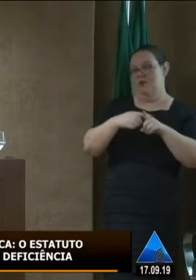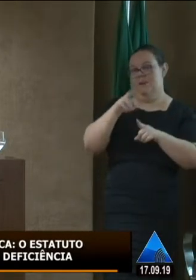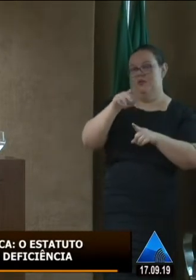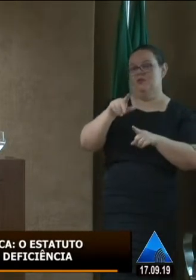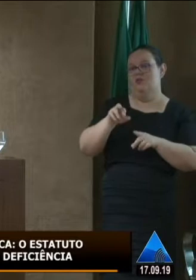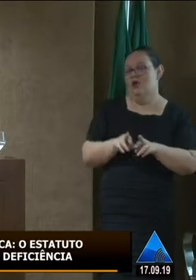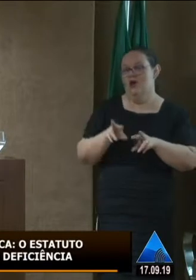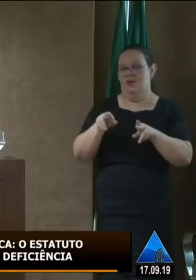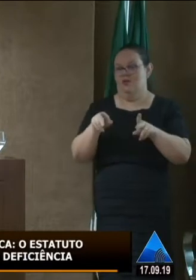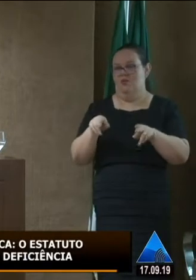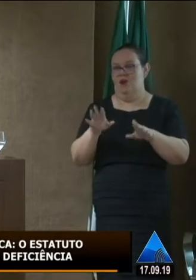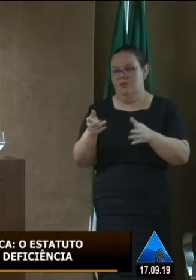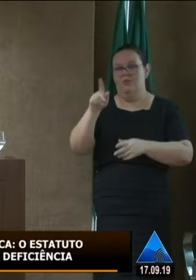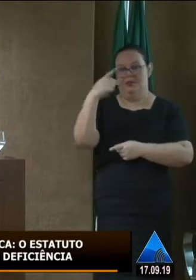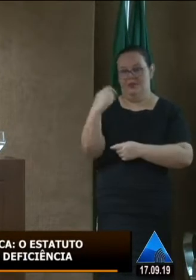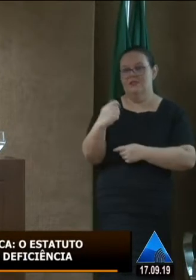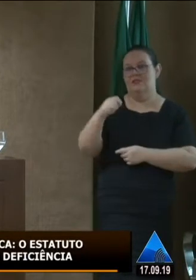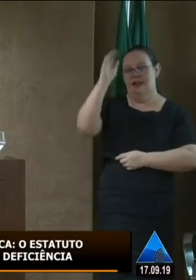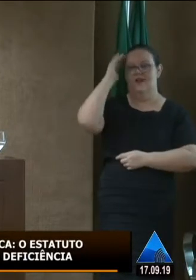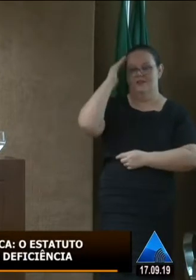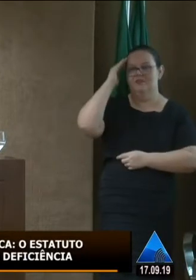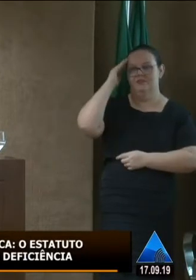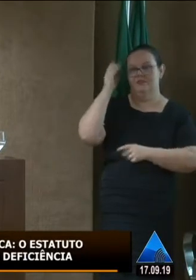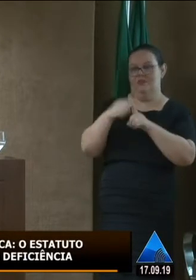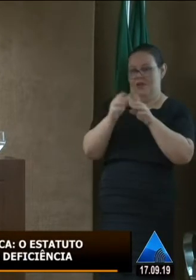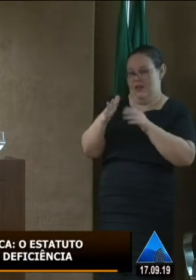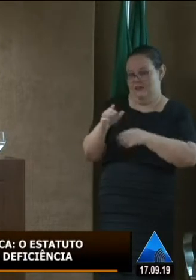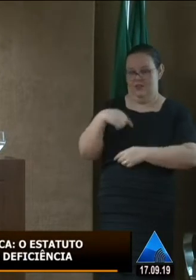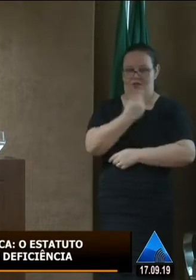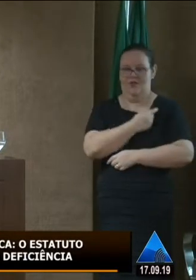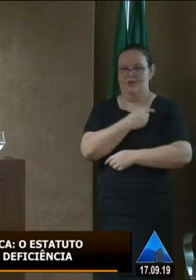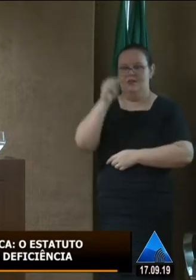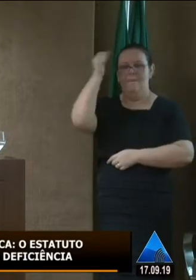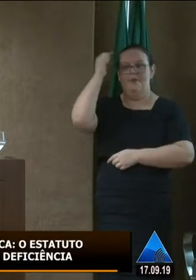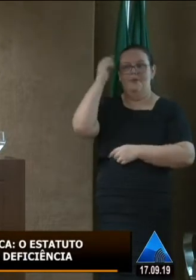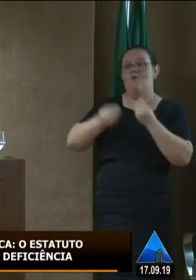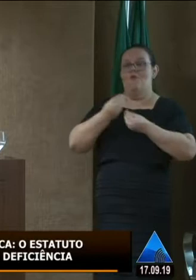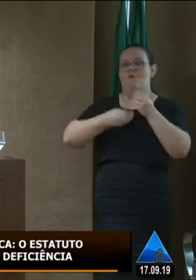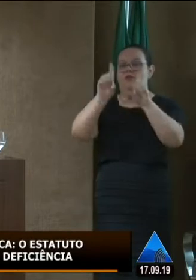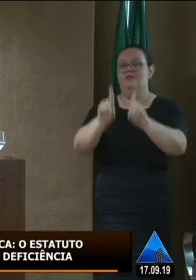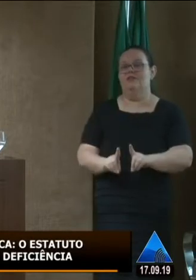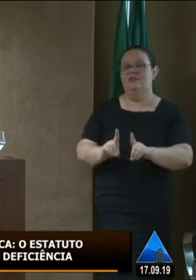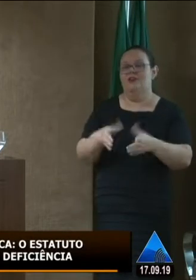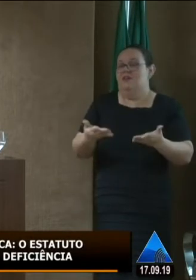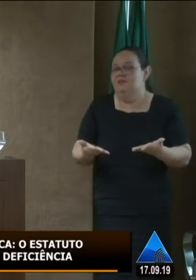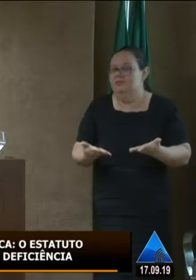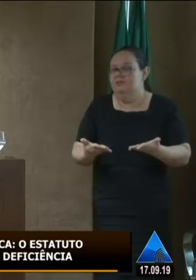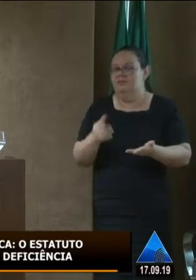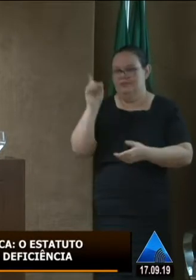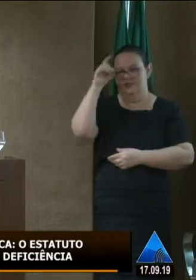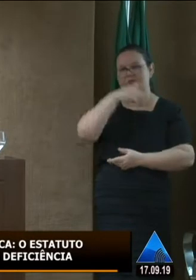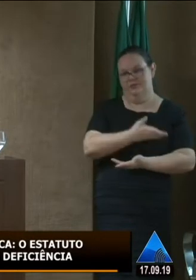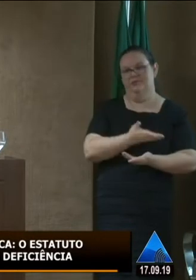deficiência qualquer pessoa que a gente às vezes até se coloca como uma pessoa normal e todos nós temos nossas deficiências então